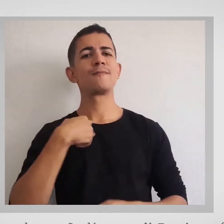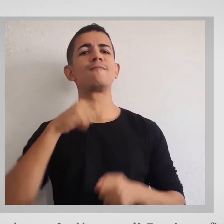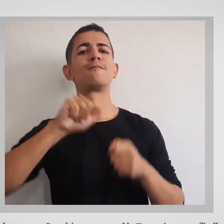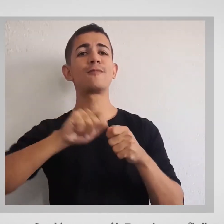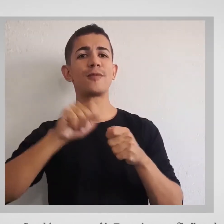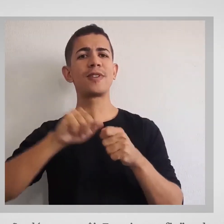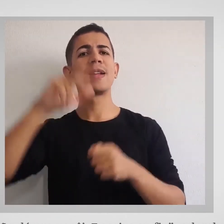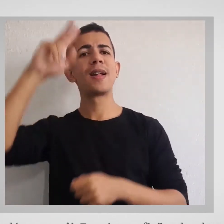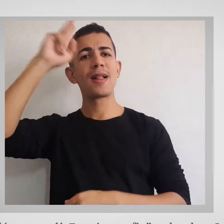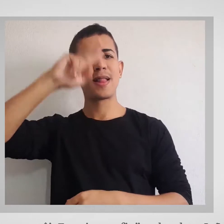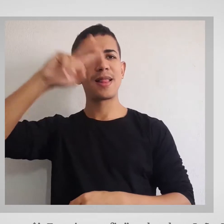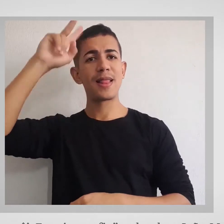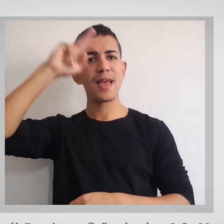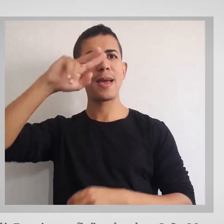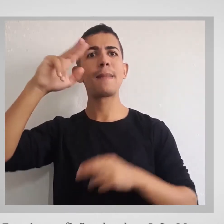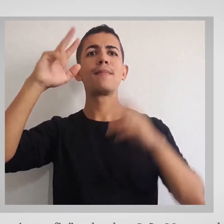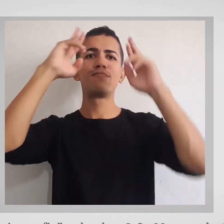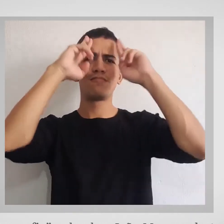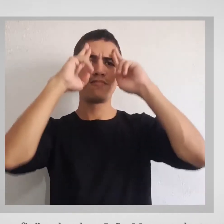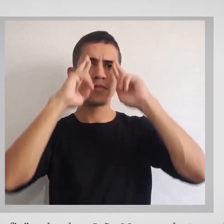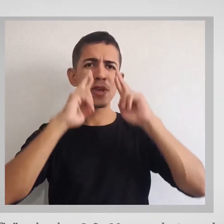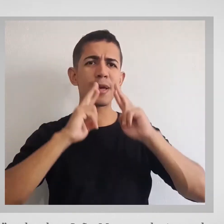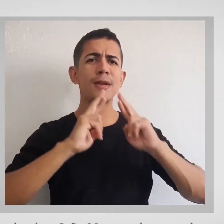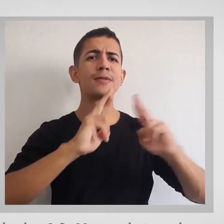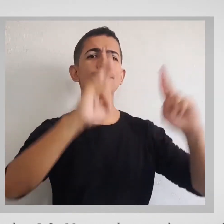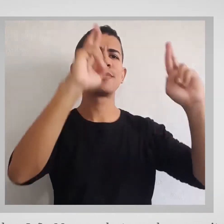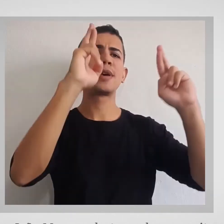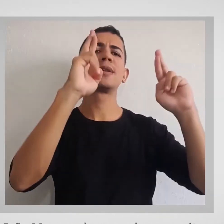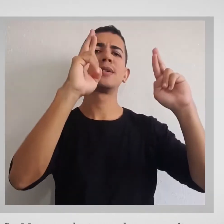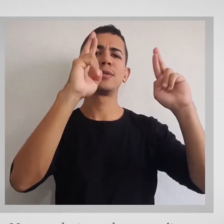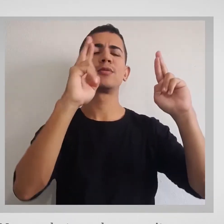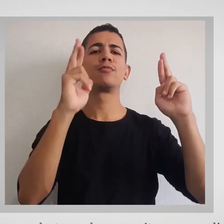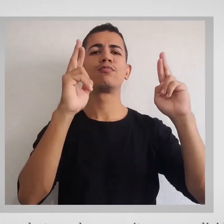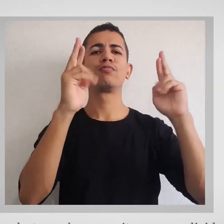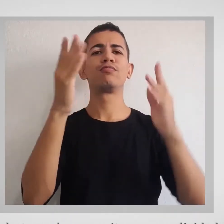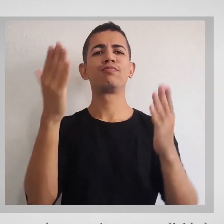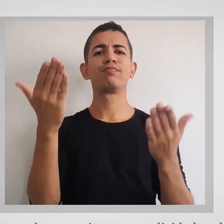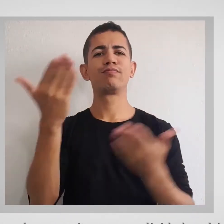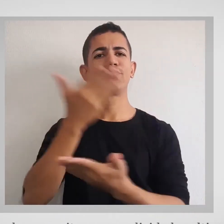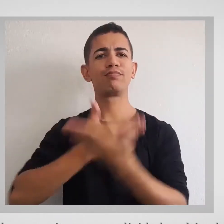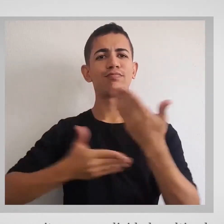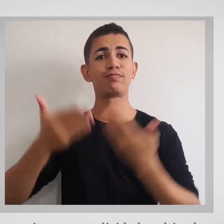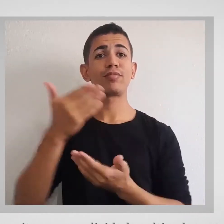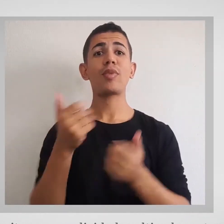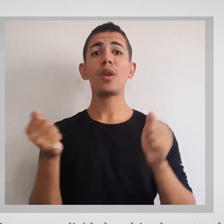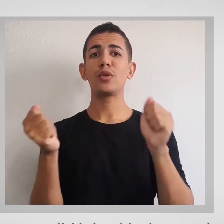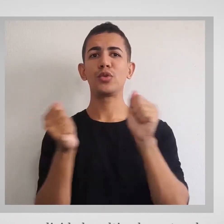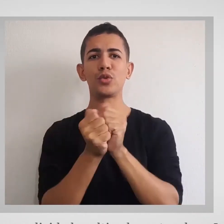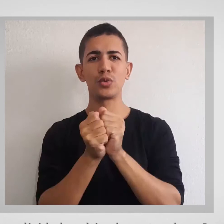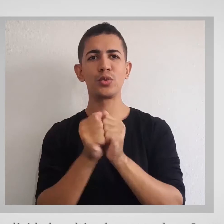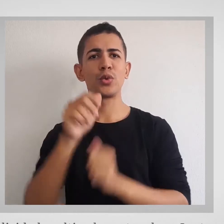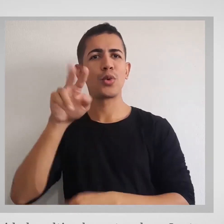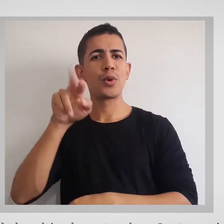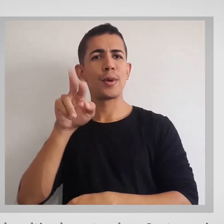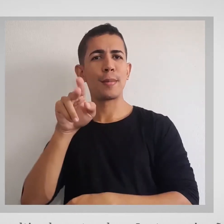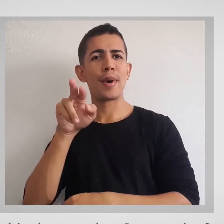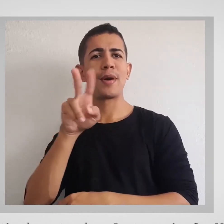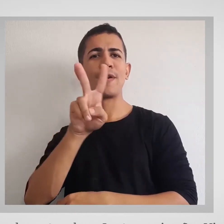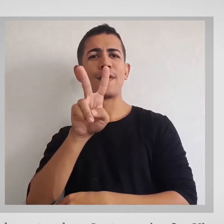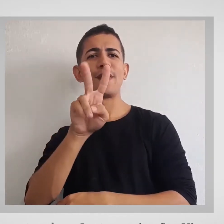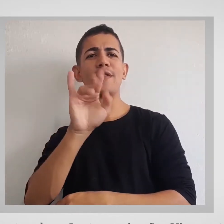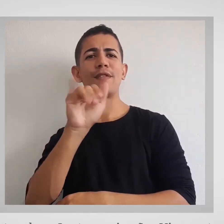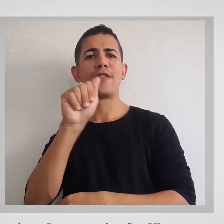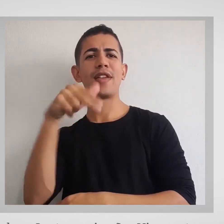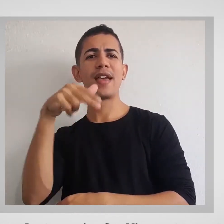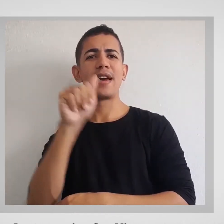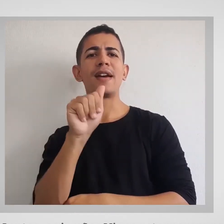João Marcos, destacando o respeito e a cumplicidade cultivados entre eles. Juntos, os irmãos Viana retornaram